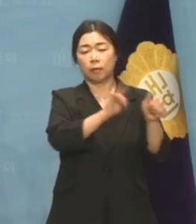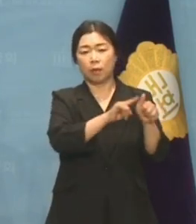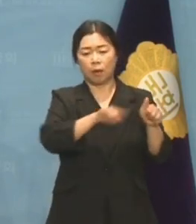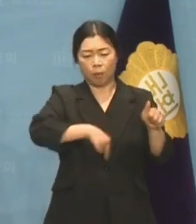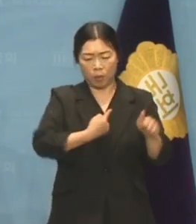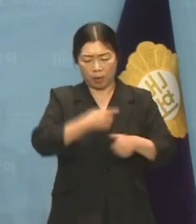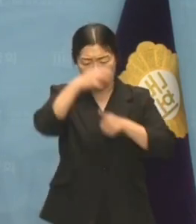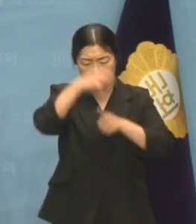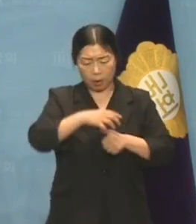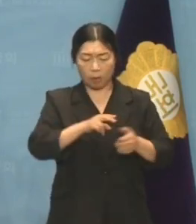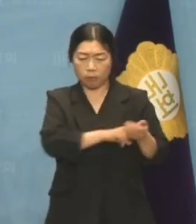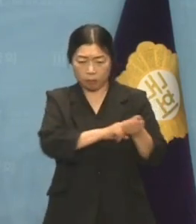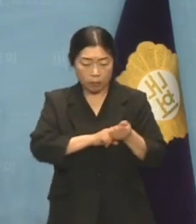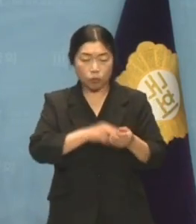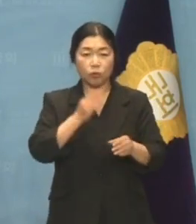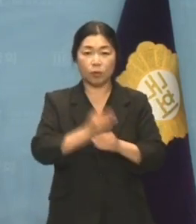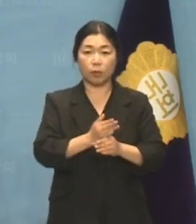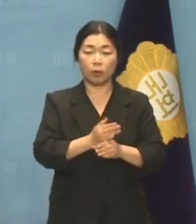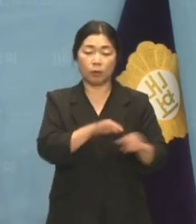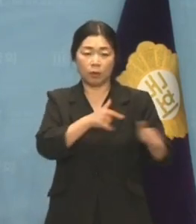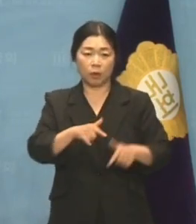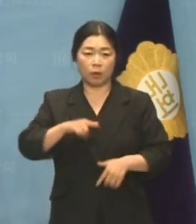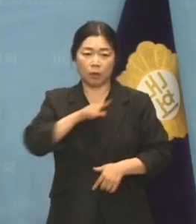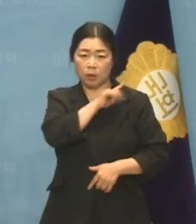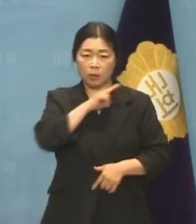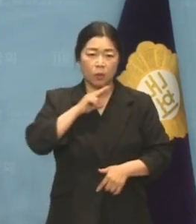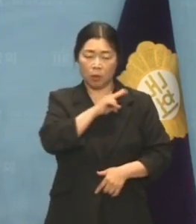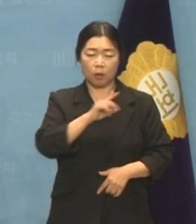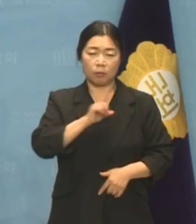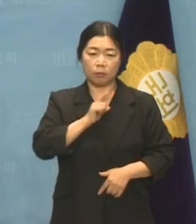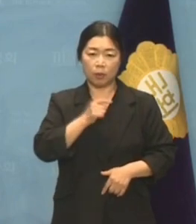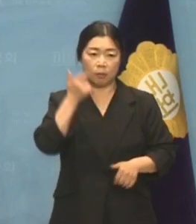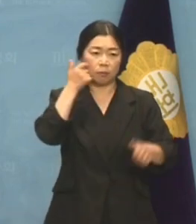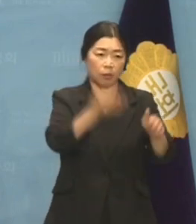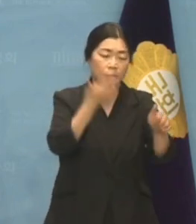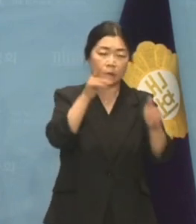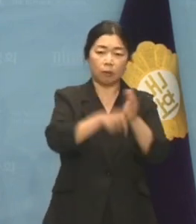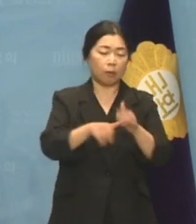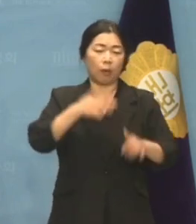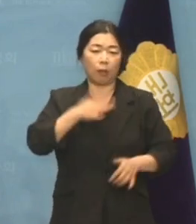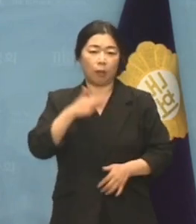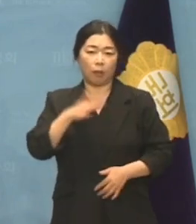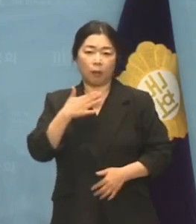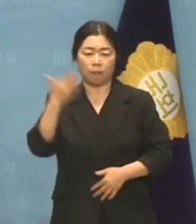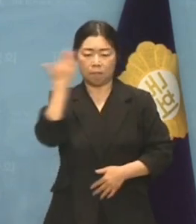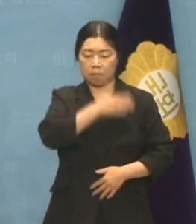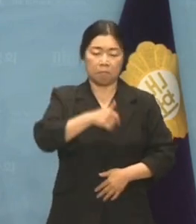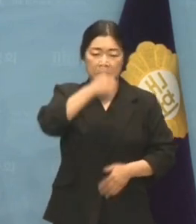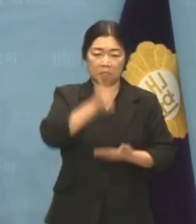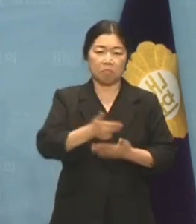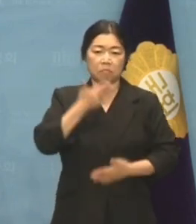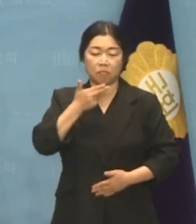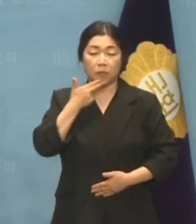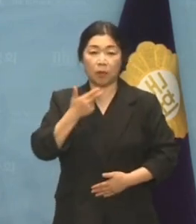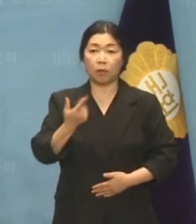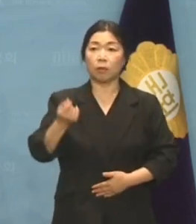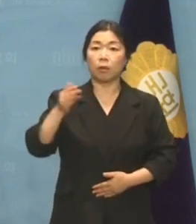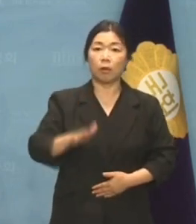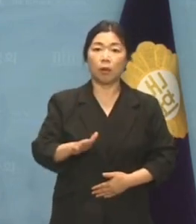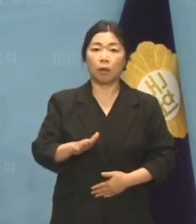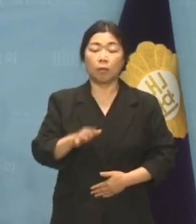있습니다. 각종 의혹에도 결백을 주장하며 언론과 국민을 겁박하더니 수사가 본격화되자